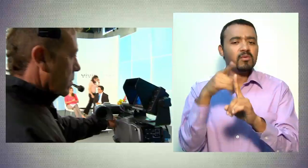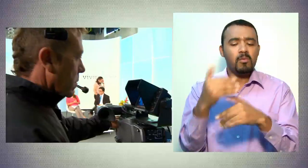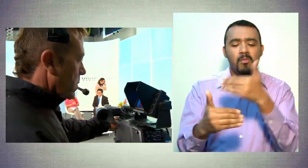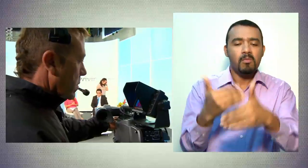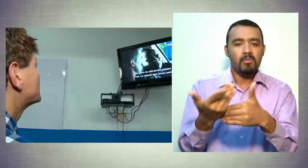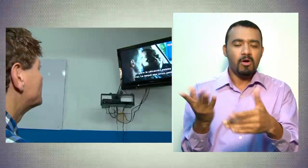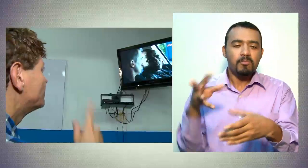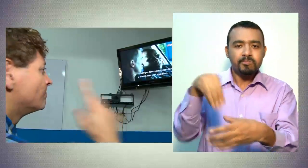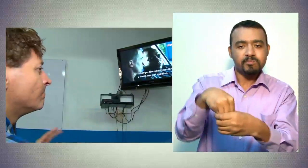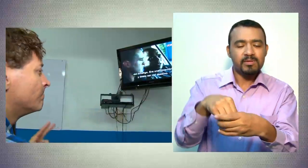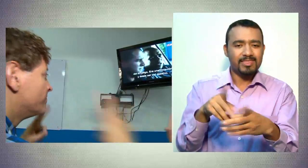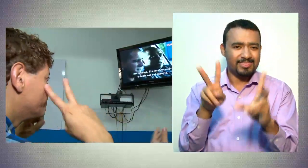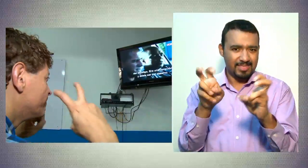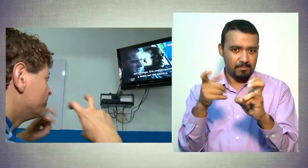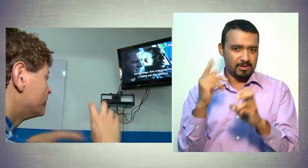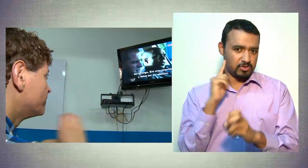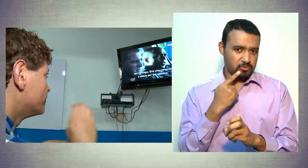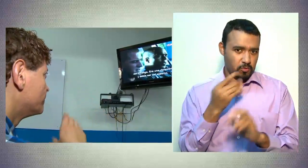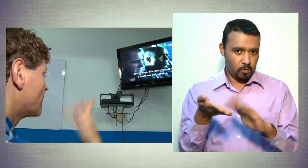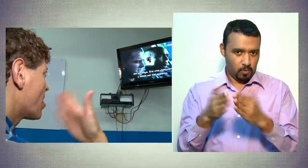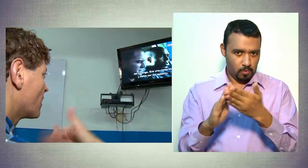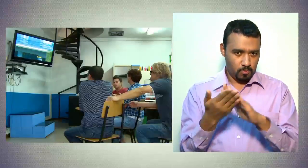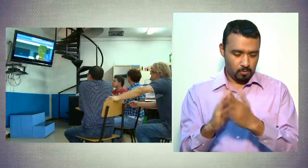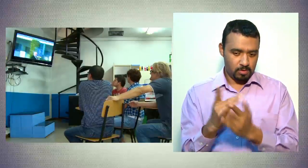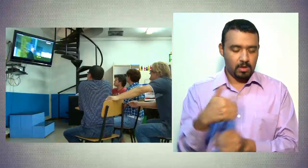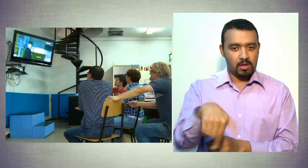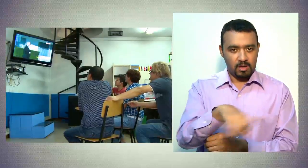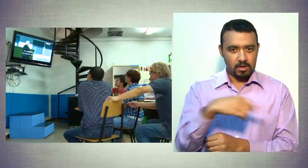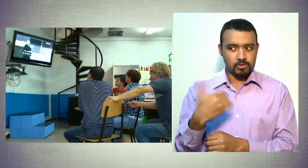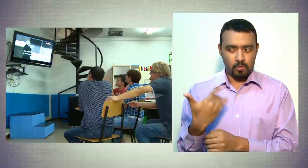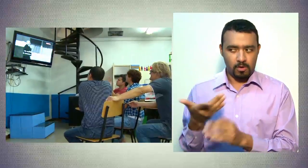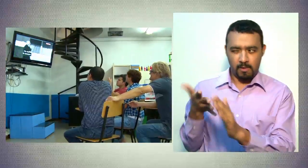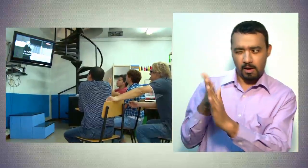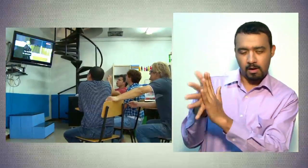señas con la cual se brinda cobertura a la población con dificultades auditivas.